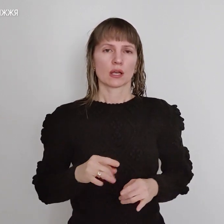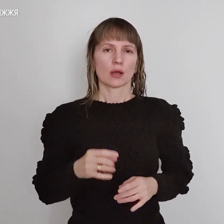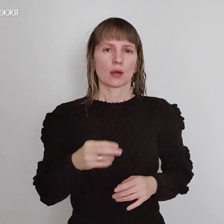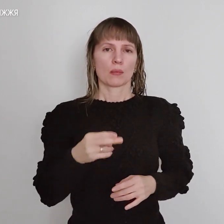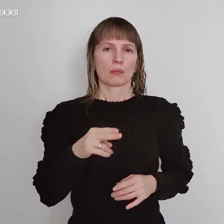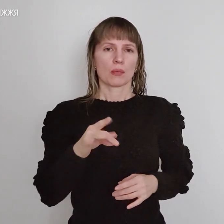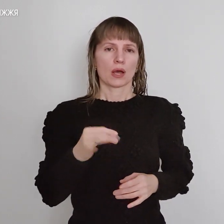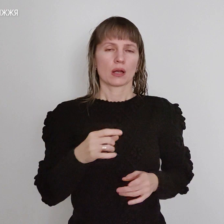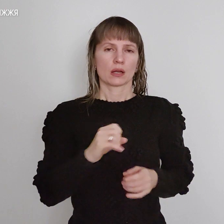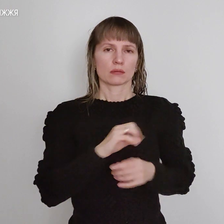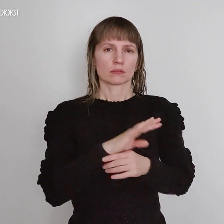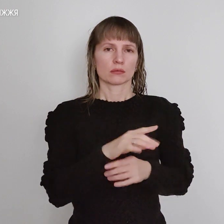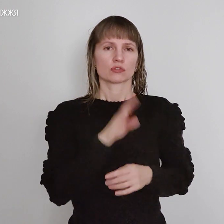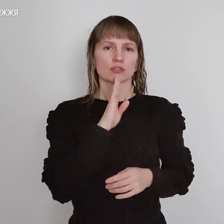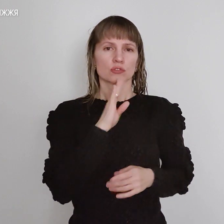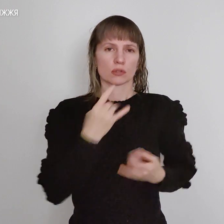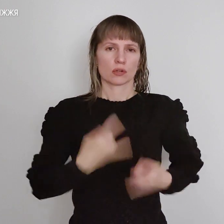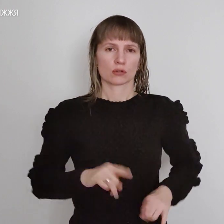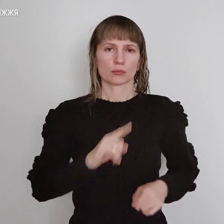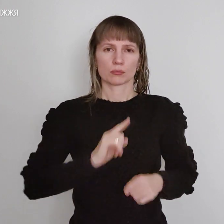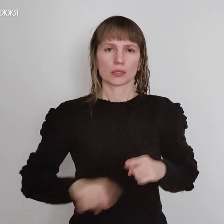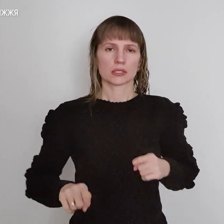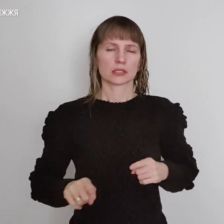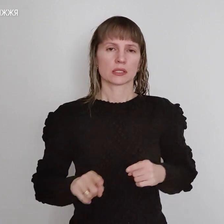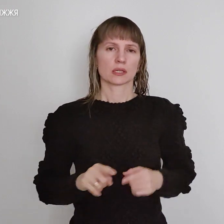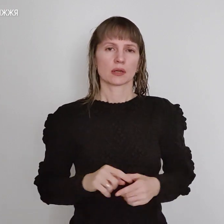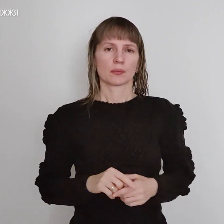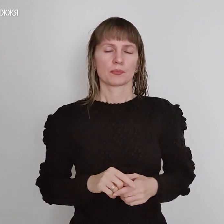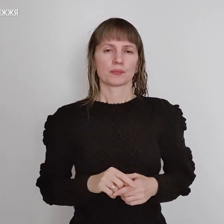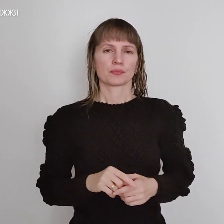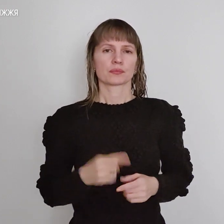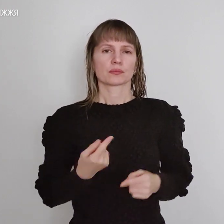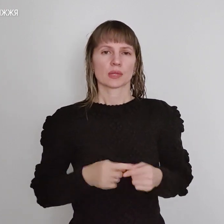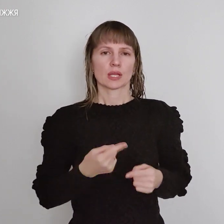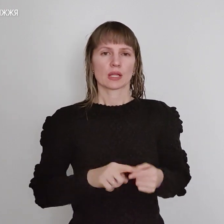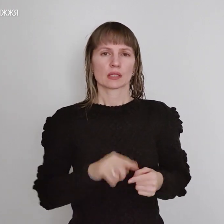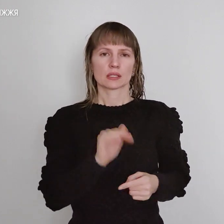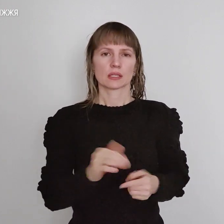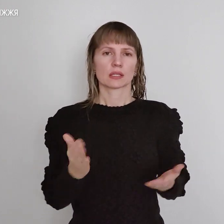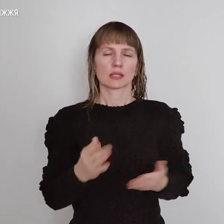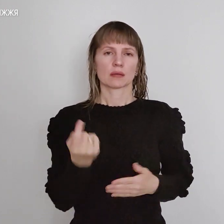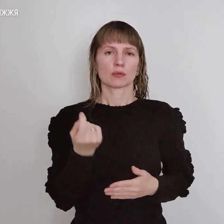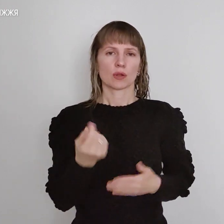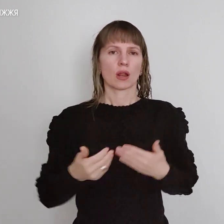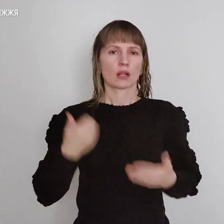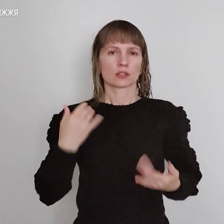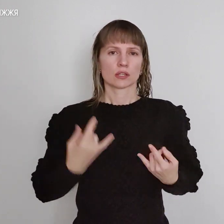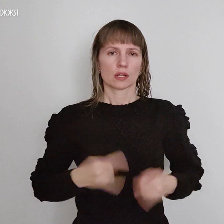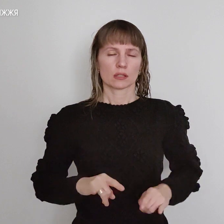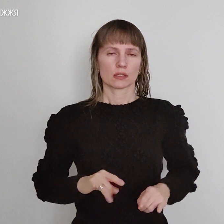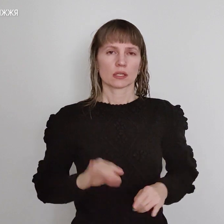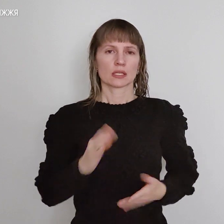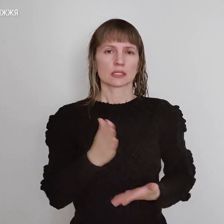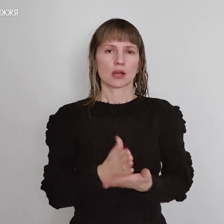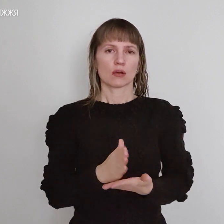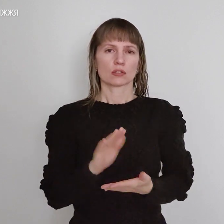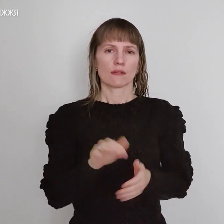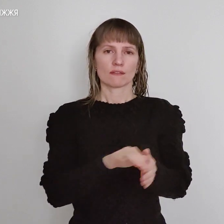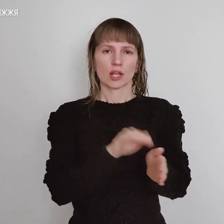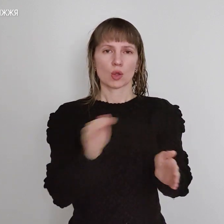народжують моментальну просто то ці діти, які там трохи раніше народитися, ж більше не